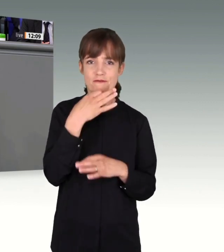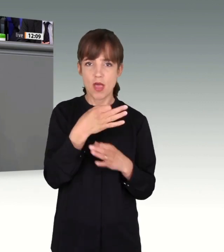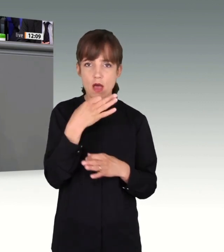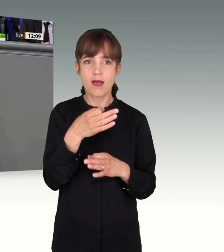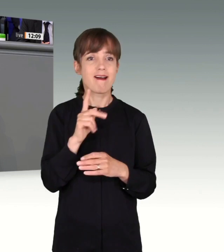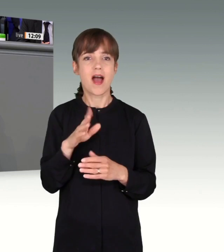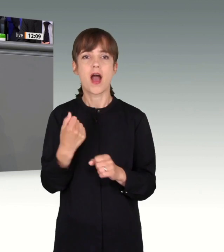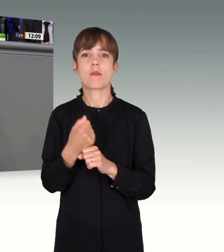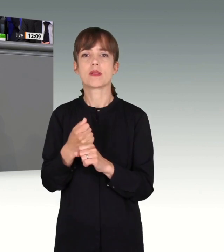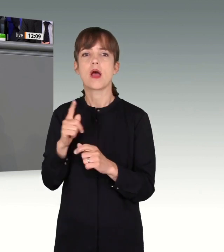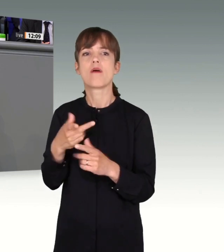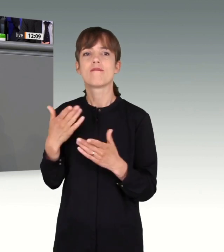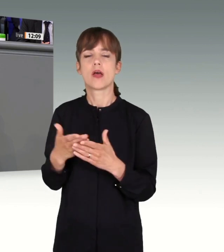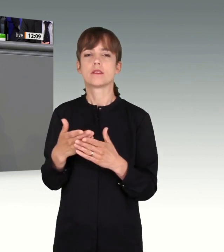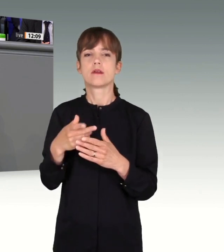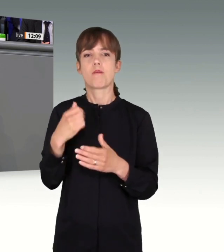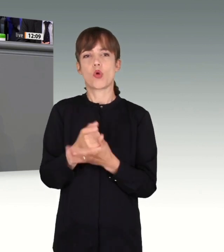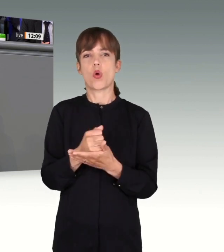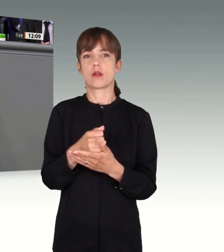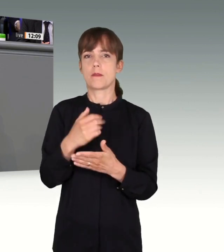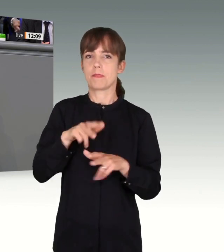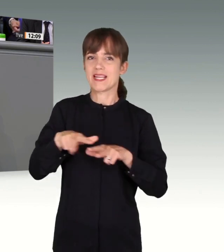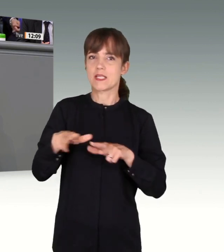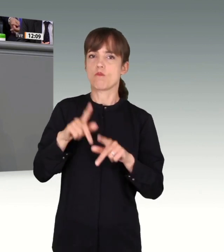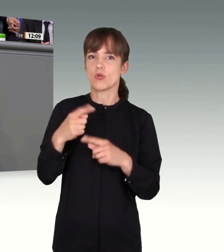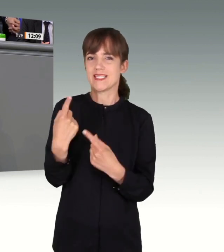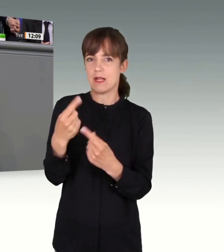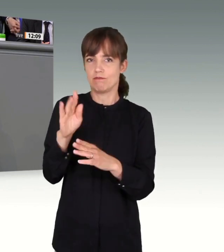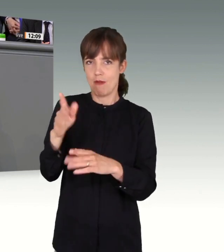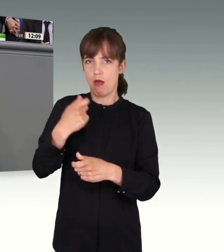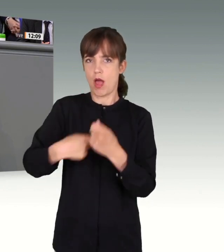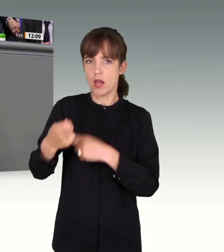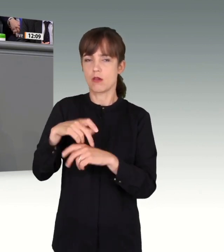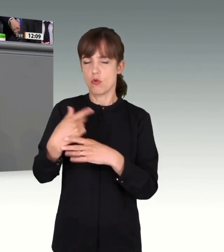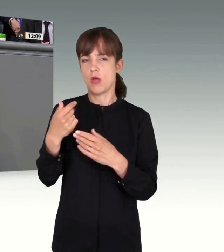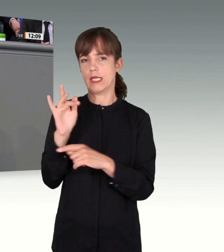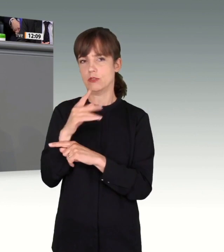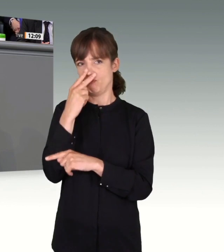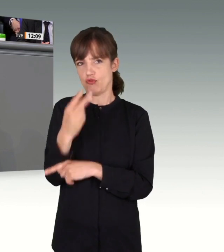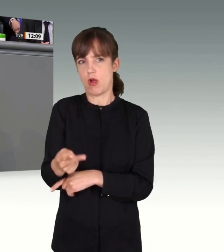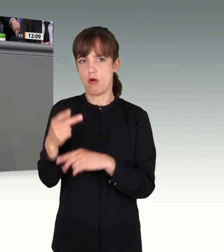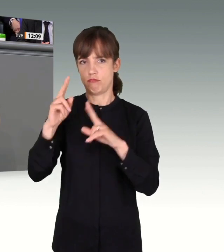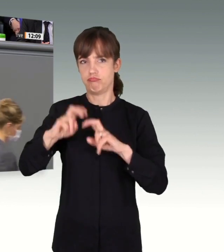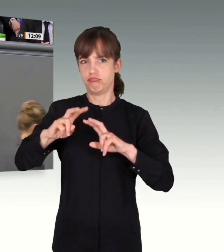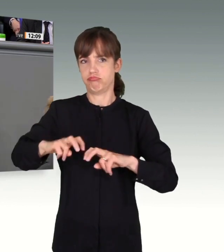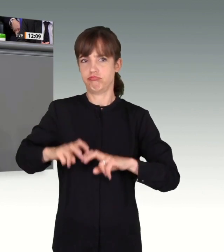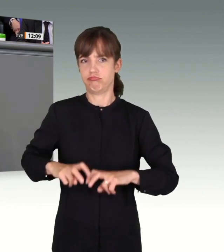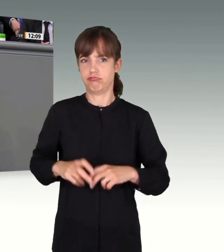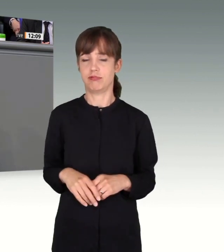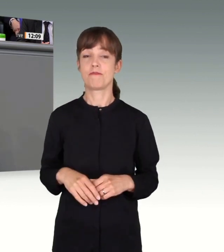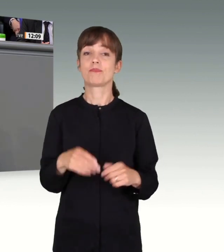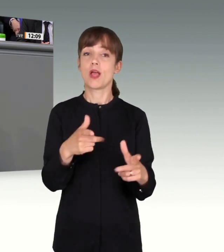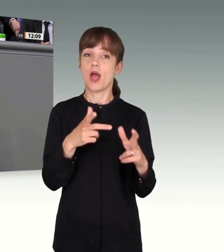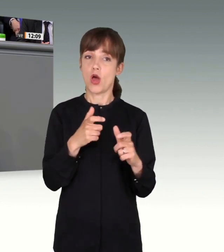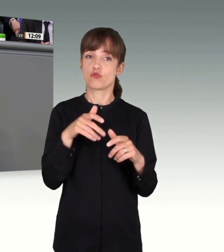die Morde auf unserem Weihnachtsmarkt hätten verhindert werden können. Aber vielleicht kann die Arbeit unseres Ausschusses dazu dienen, dass sich Vergleichbares nicht